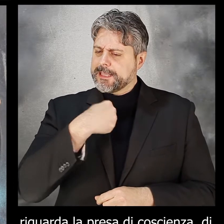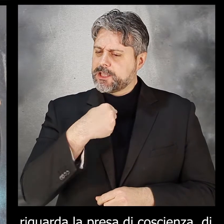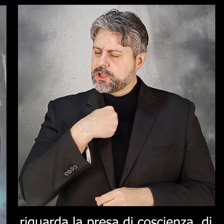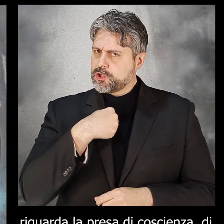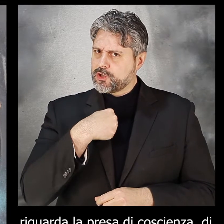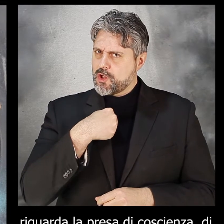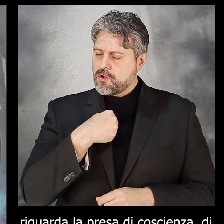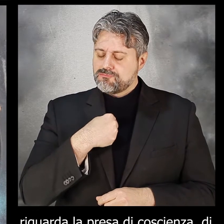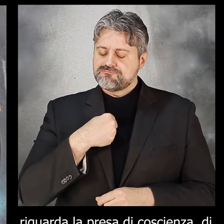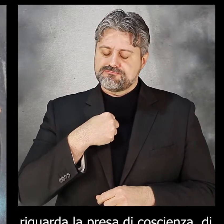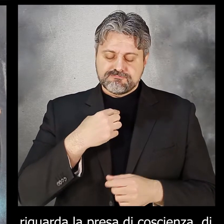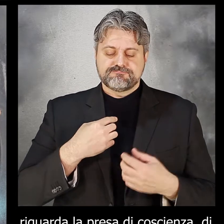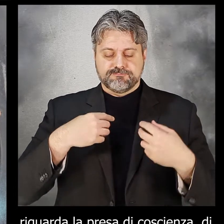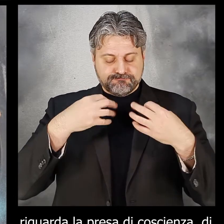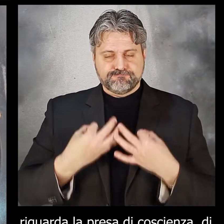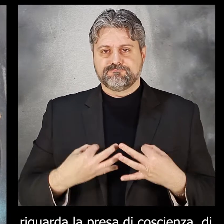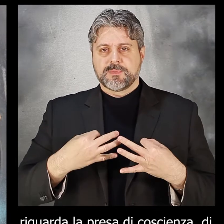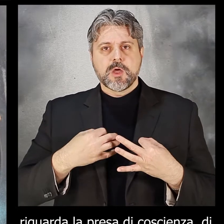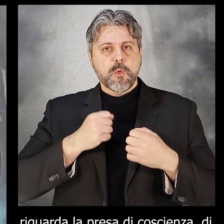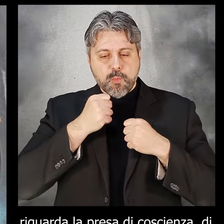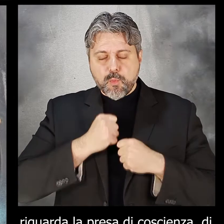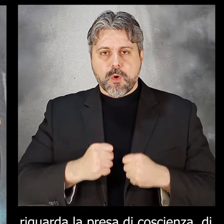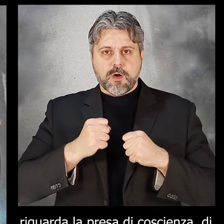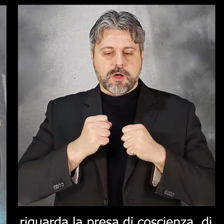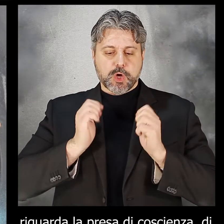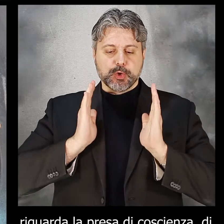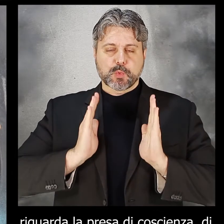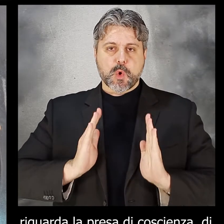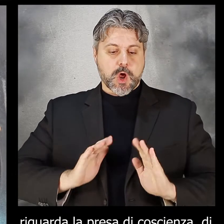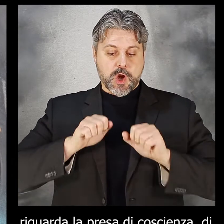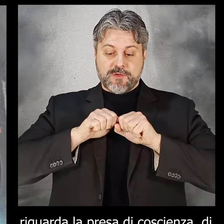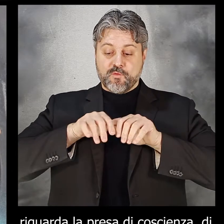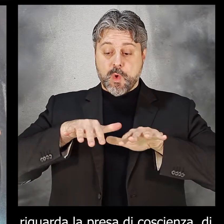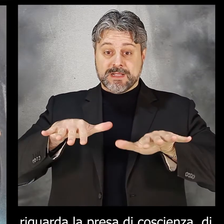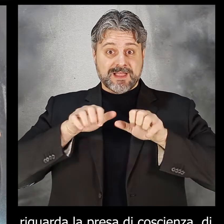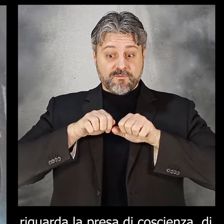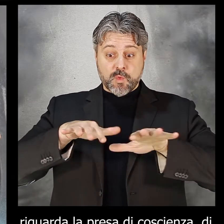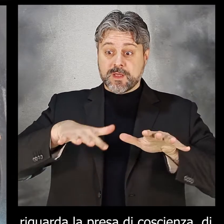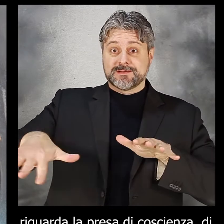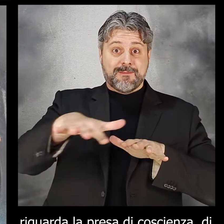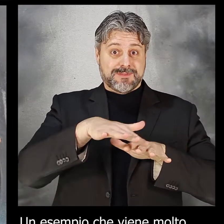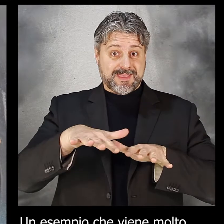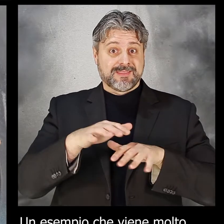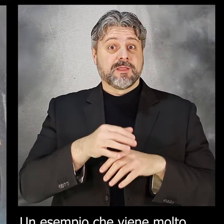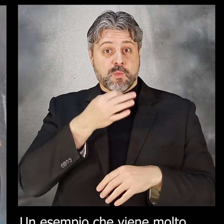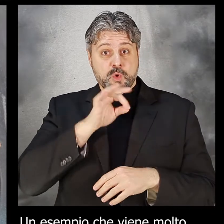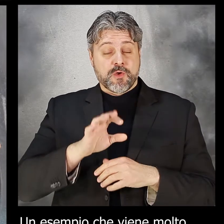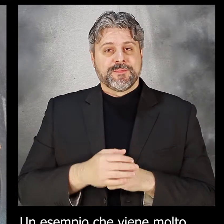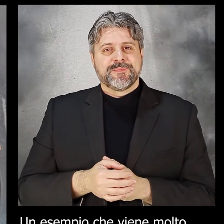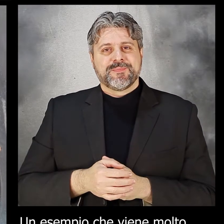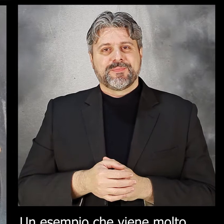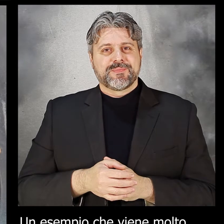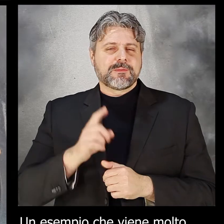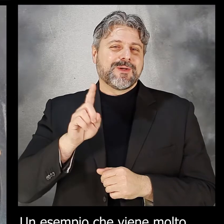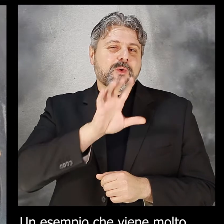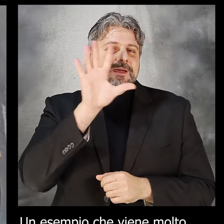consapevolezza, della nostra influenza e del nostro ruolo nell'ambiente esterno. Un esempio